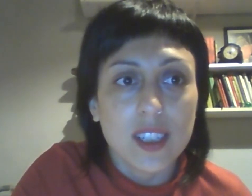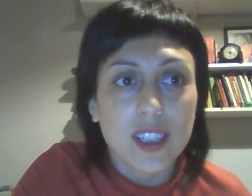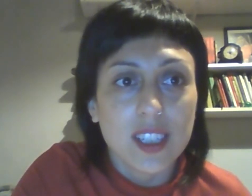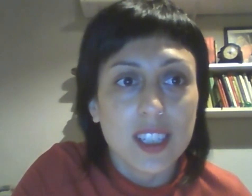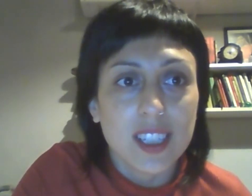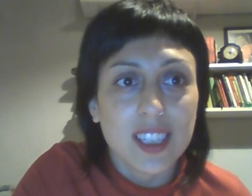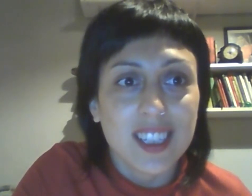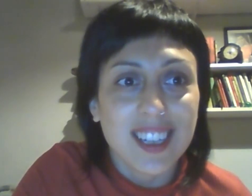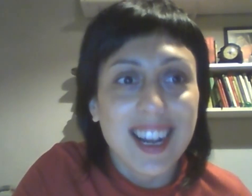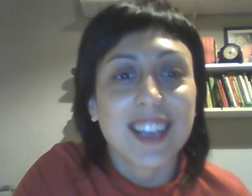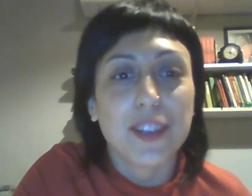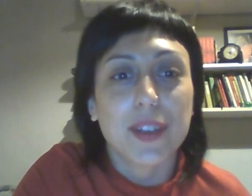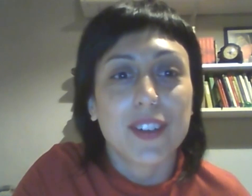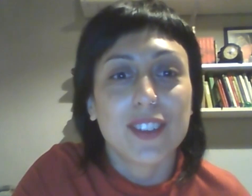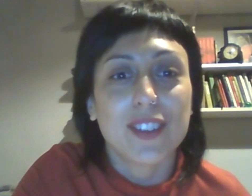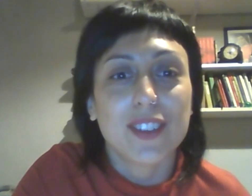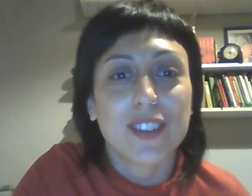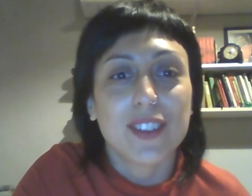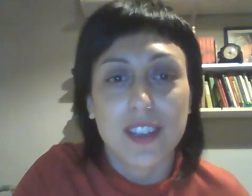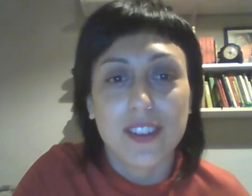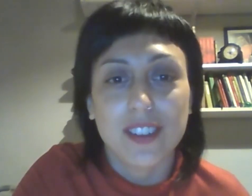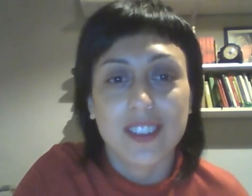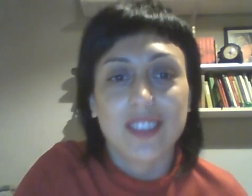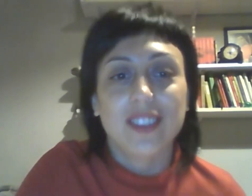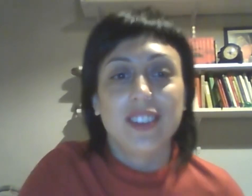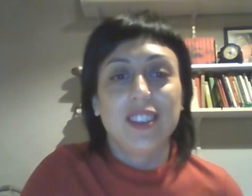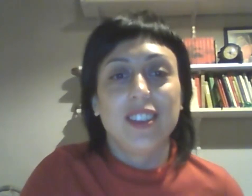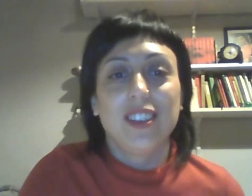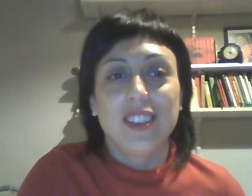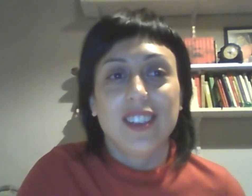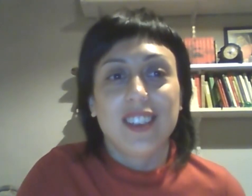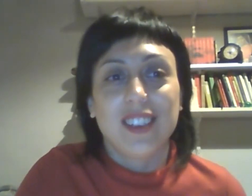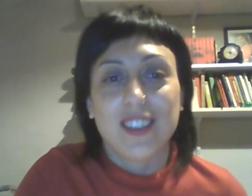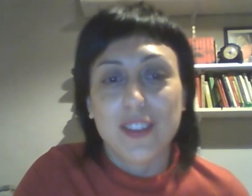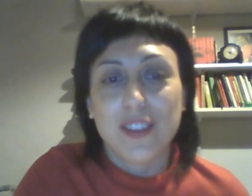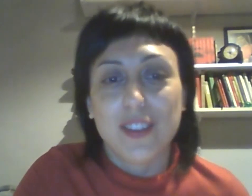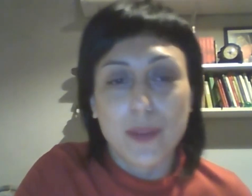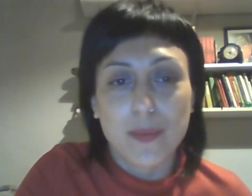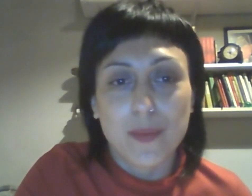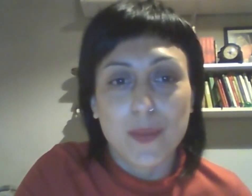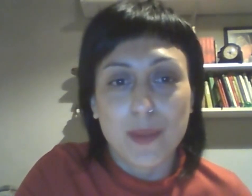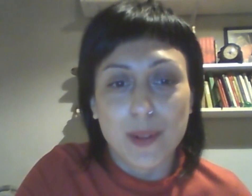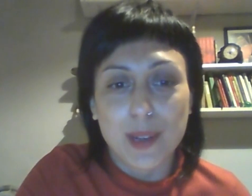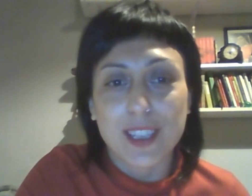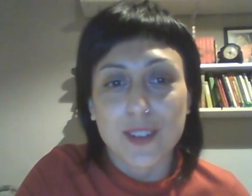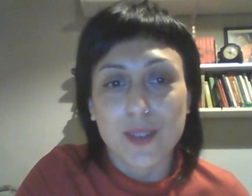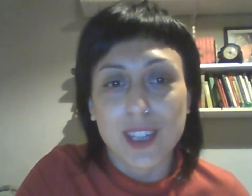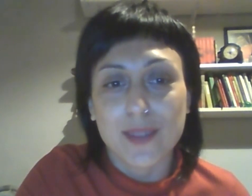acá te veo Gonzalo bienvenido muchas gracias no hay problema te escuchamos